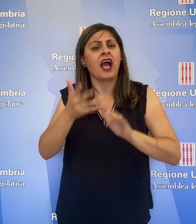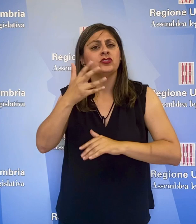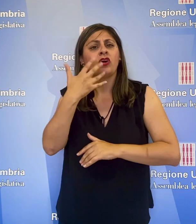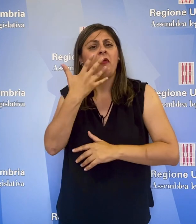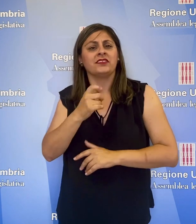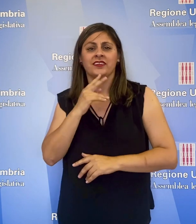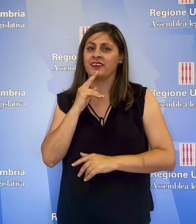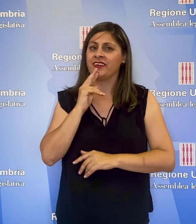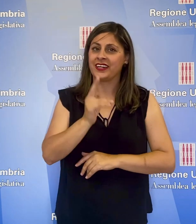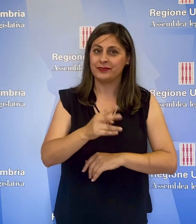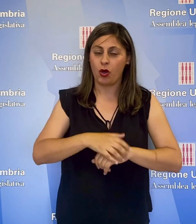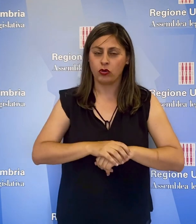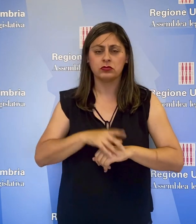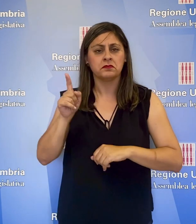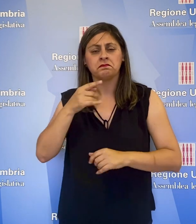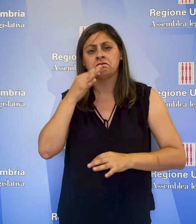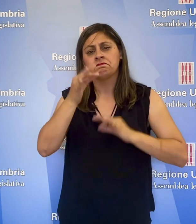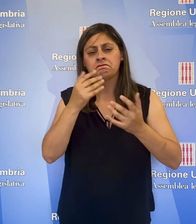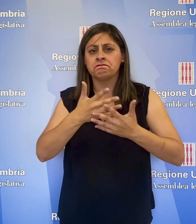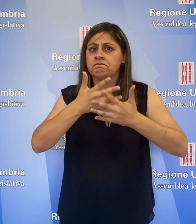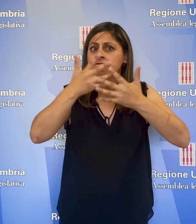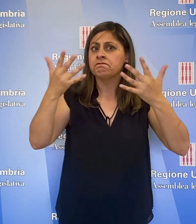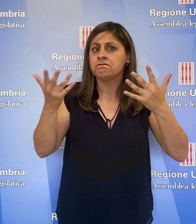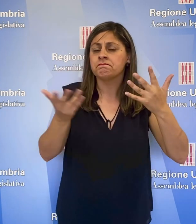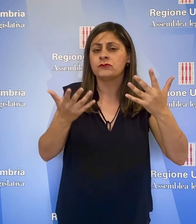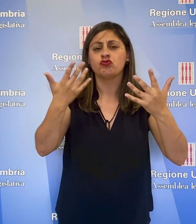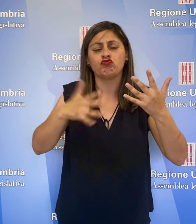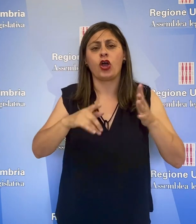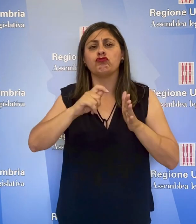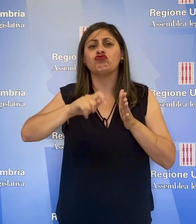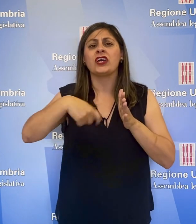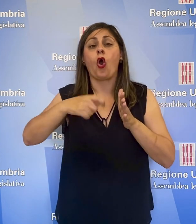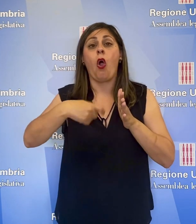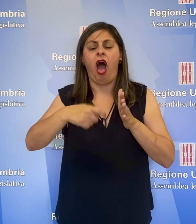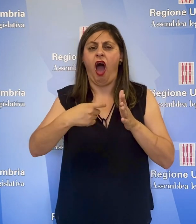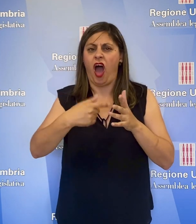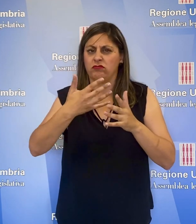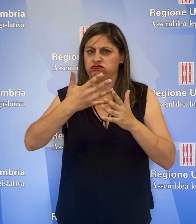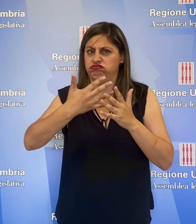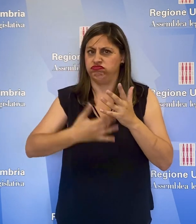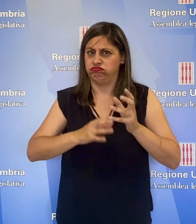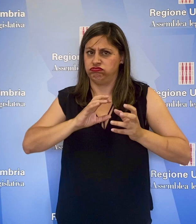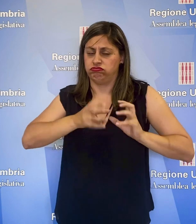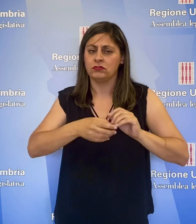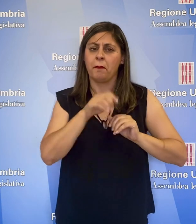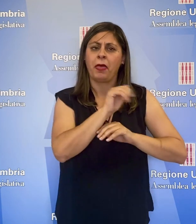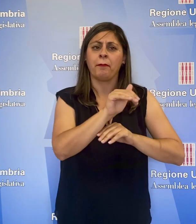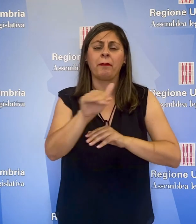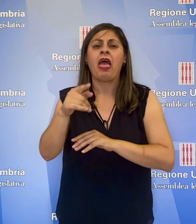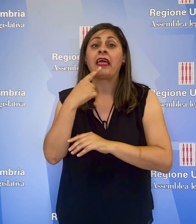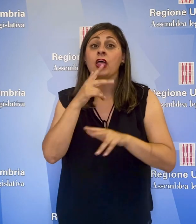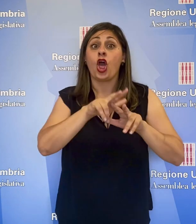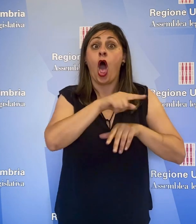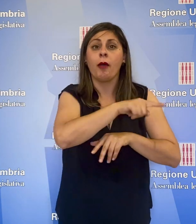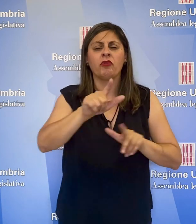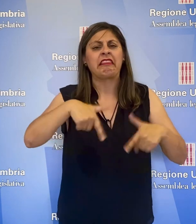risposto l'assessore Enrico Melasecche, evidenziando che è stata trasmessa una circolare molto articolata per fornire ai comuni